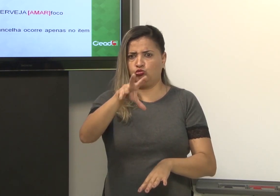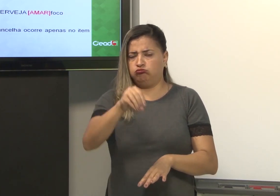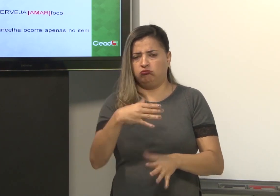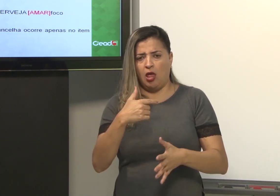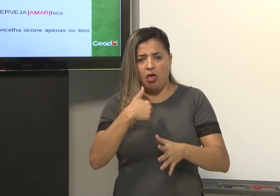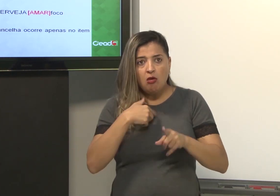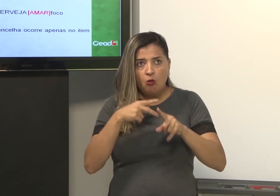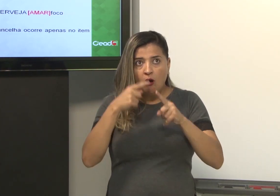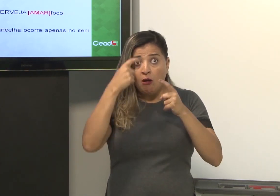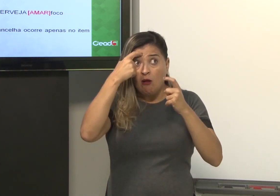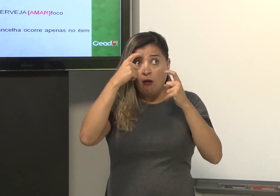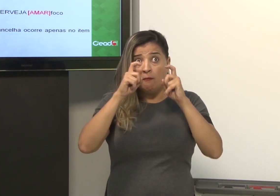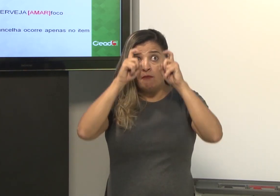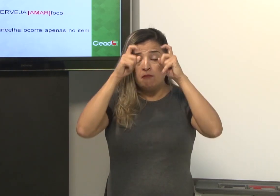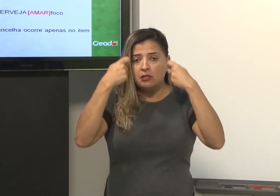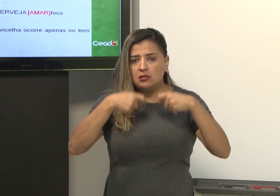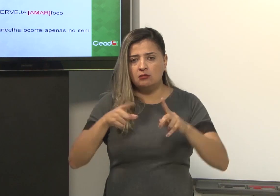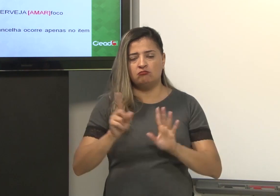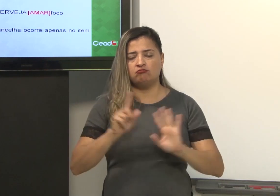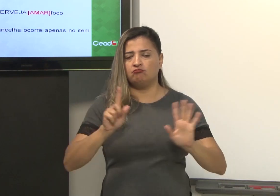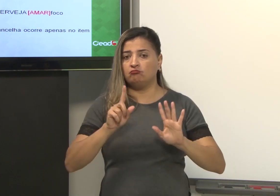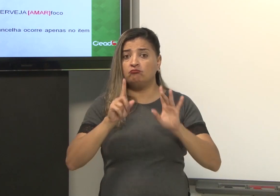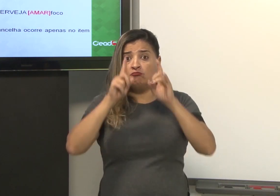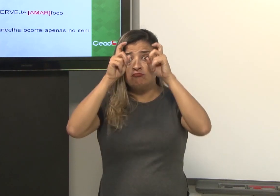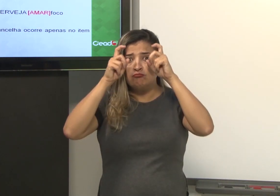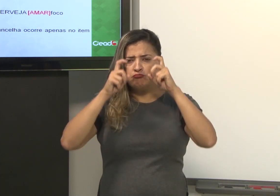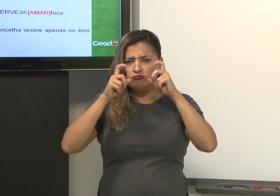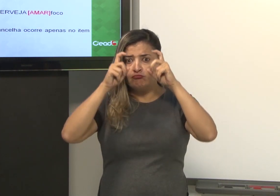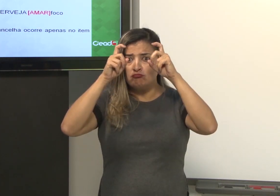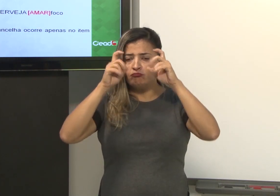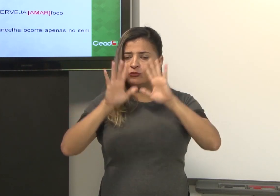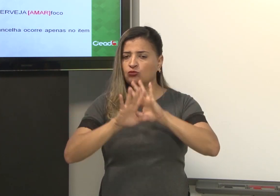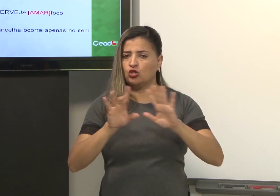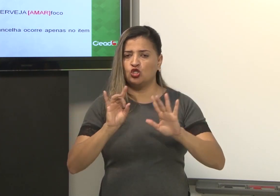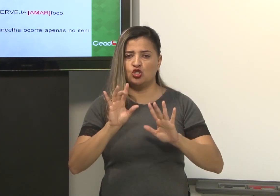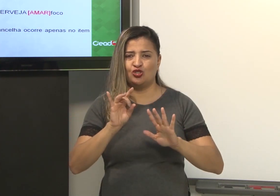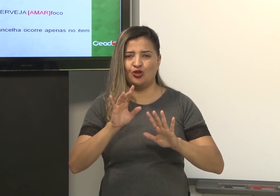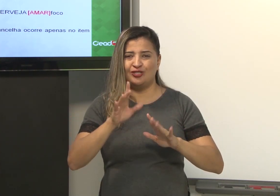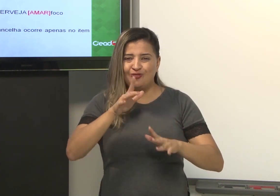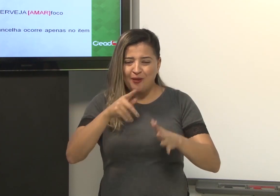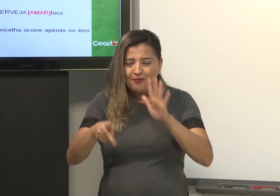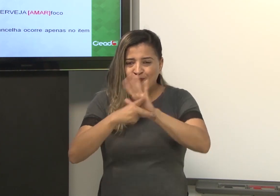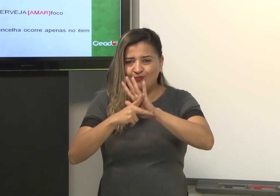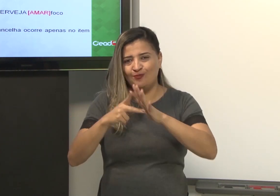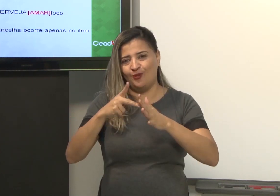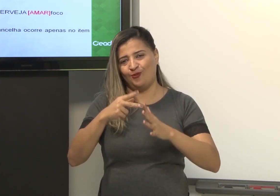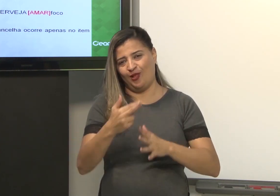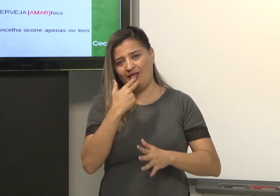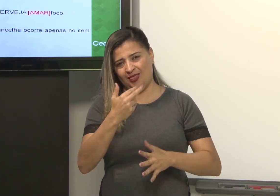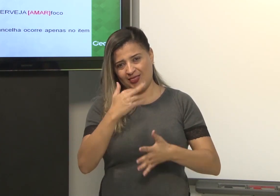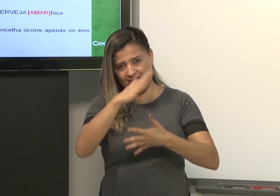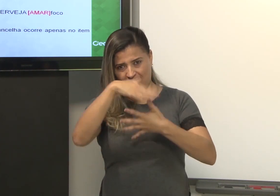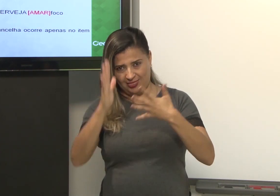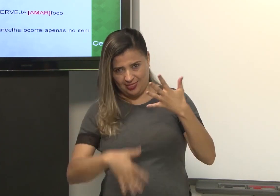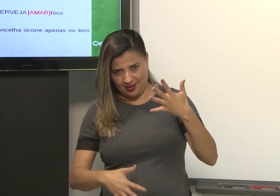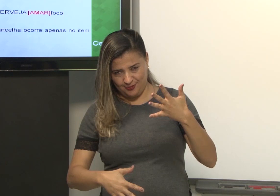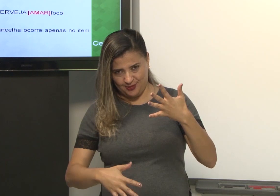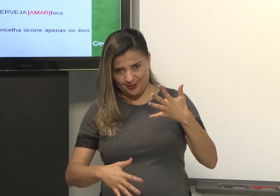automático. Eu já faço logo a expressão quando estou falando deles. Dentro da língua de